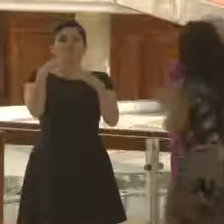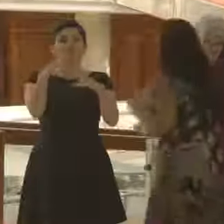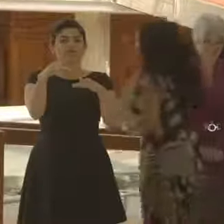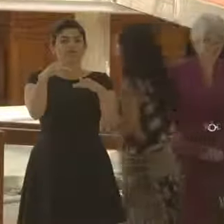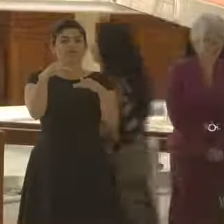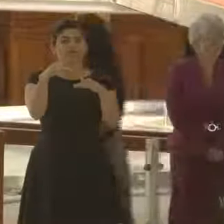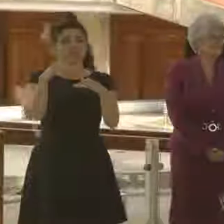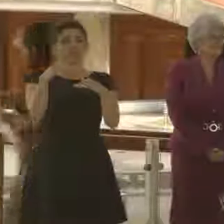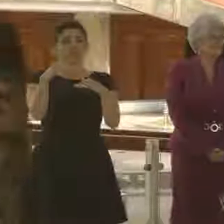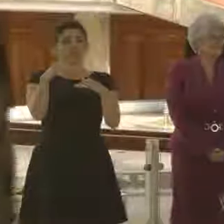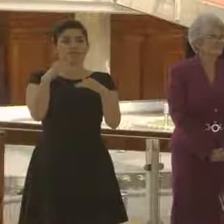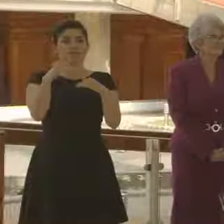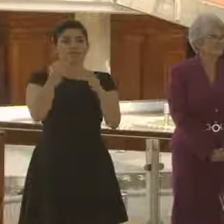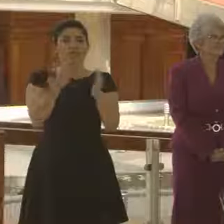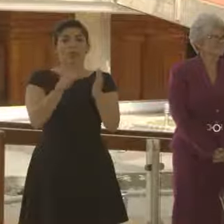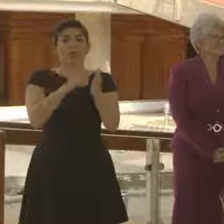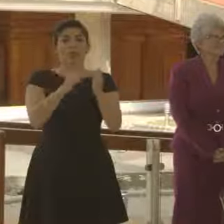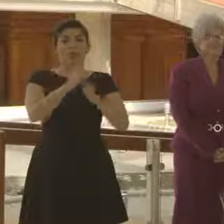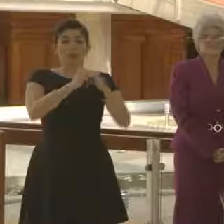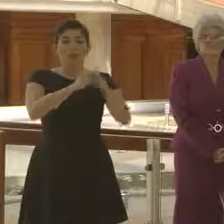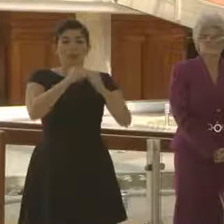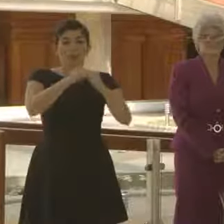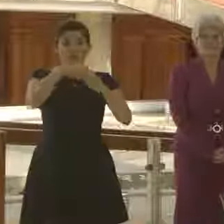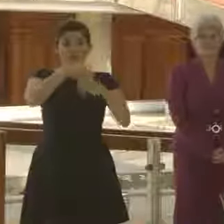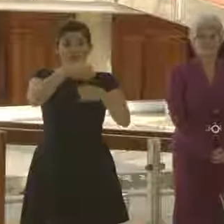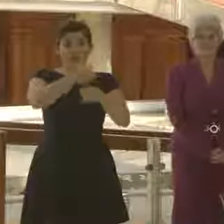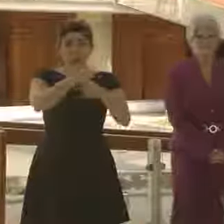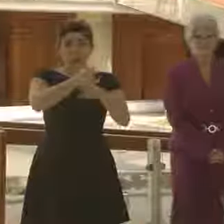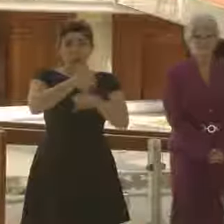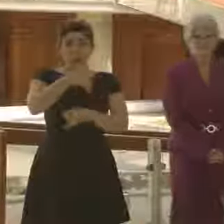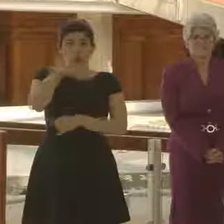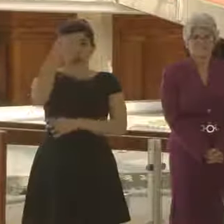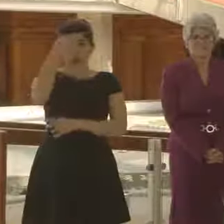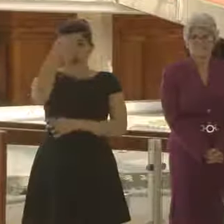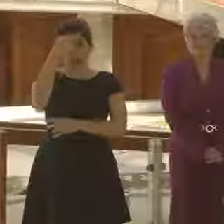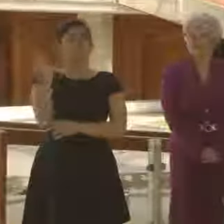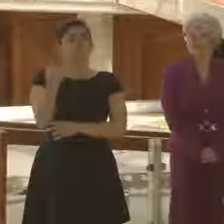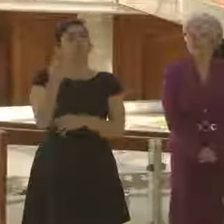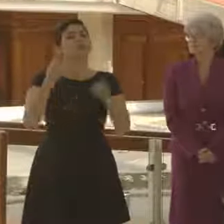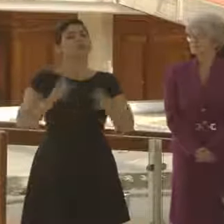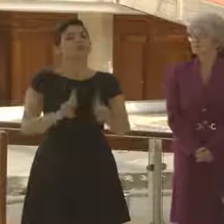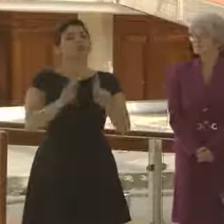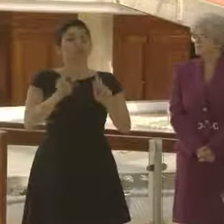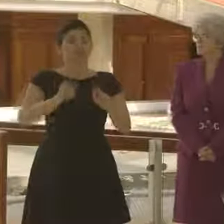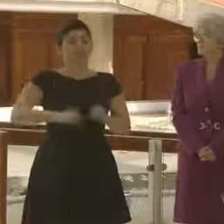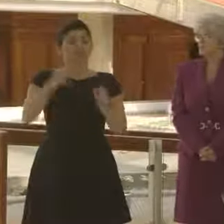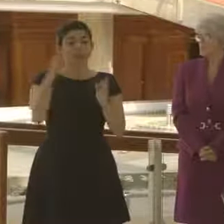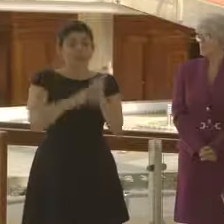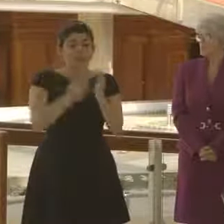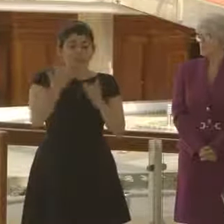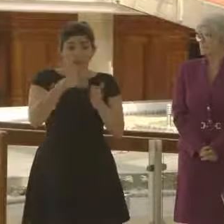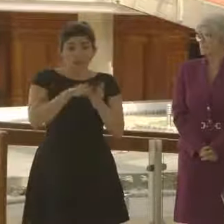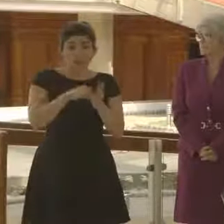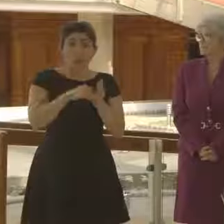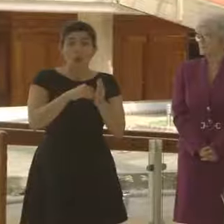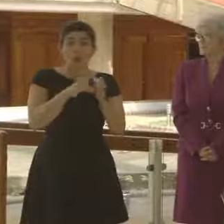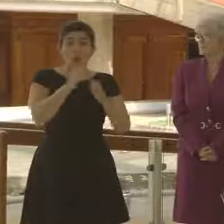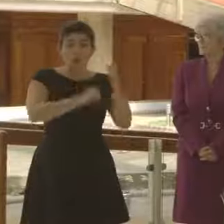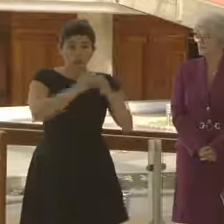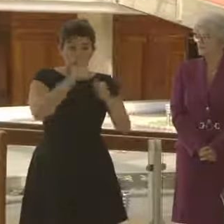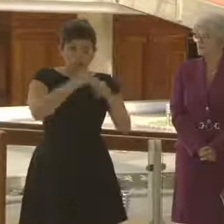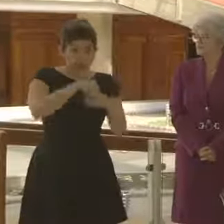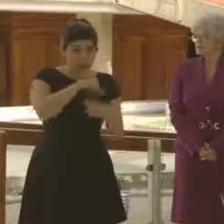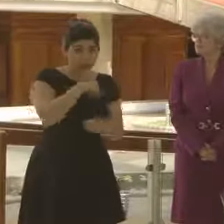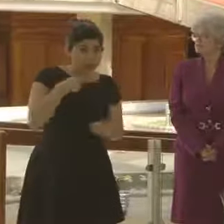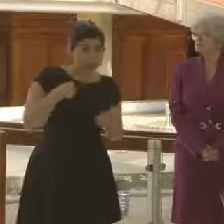reestructuraciones en instituciones del gobierno. Únicamente serán aprobadas las reestructuraciones dentro del ministerio, es